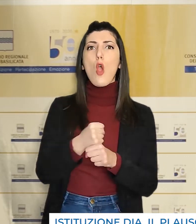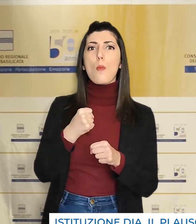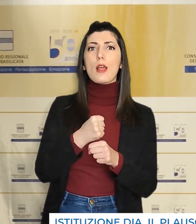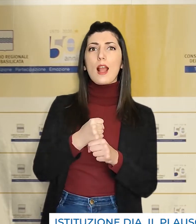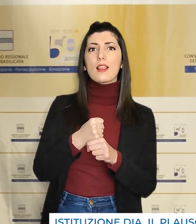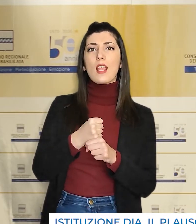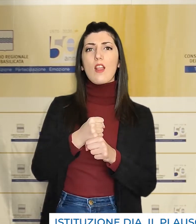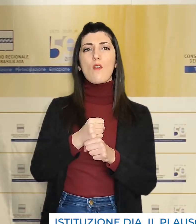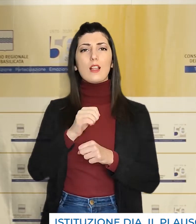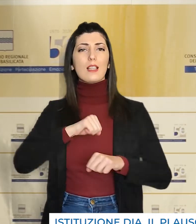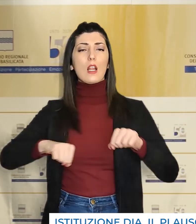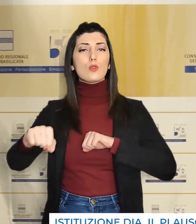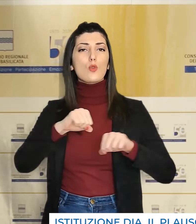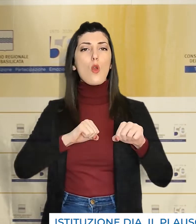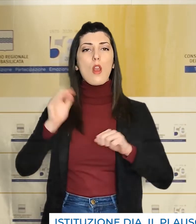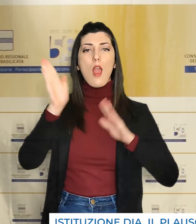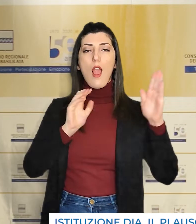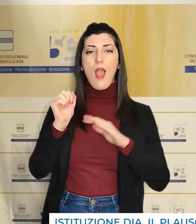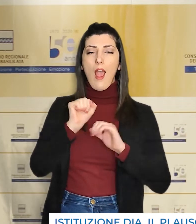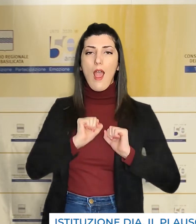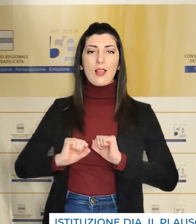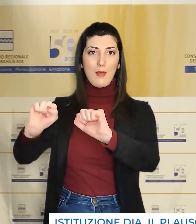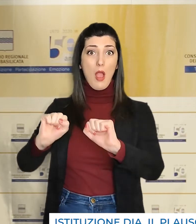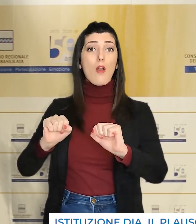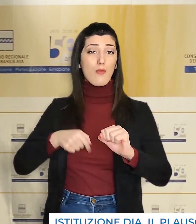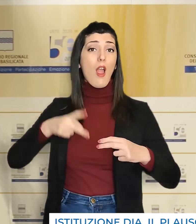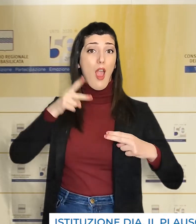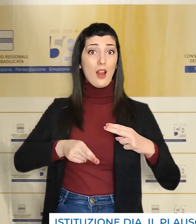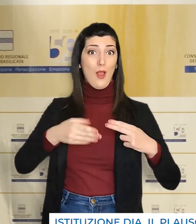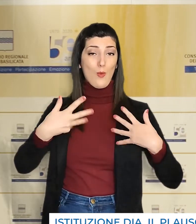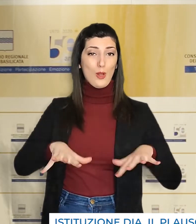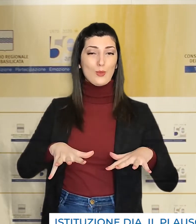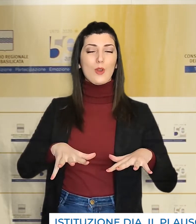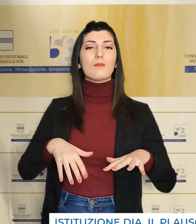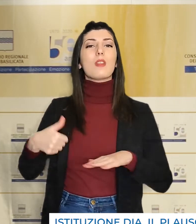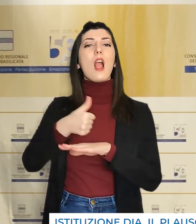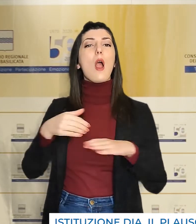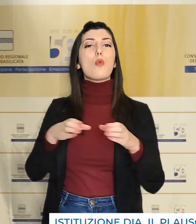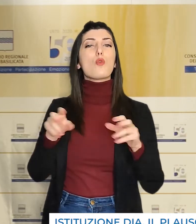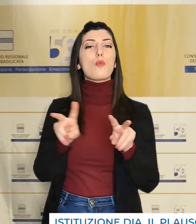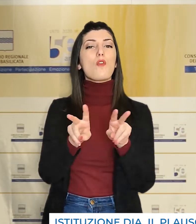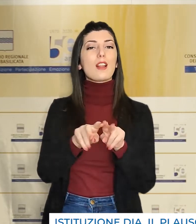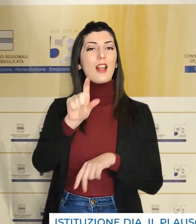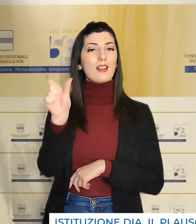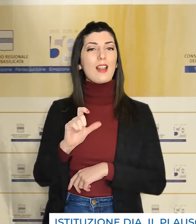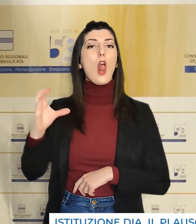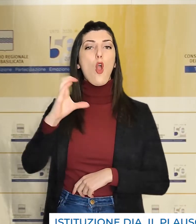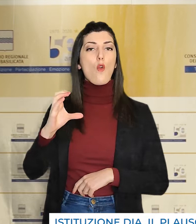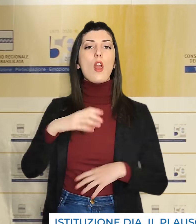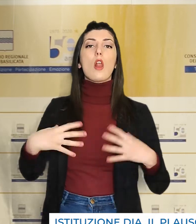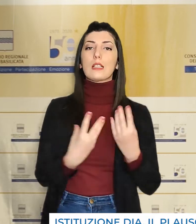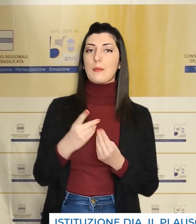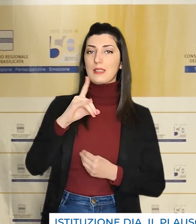operativa della Direzione Investigativa Antimafia. Per il capogruppo di Fratelli d'Italia Coviello,